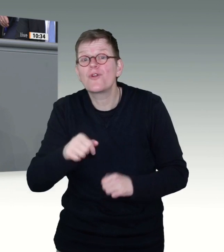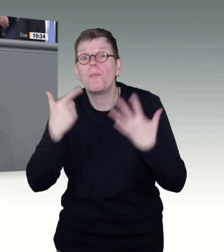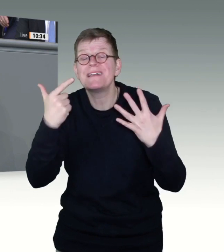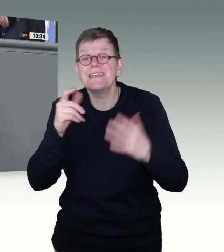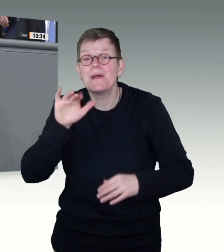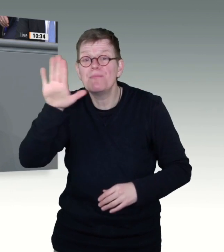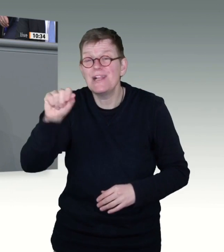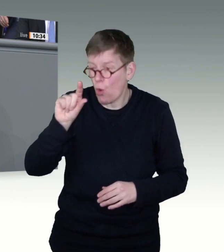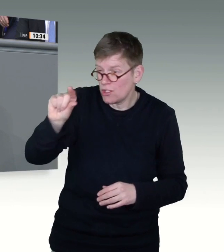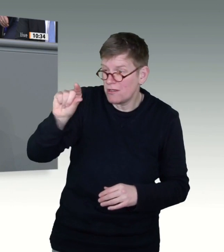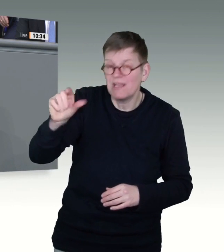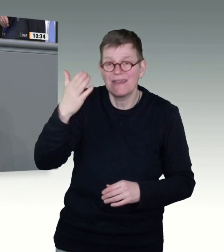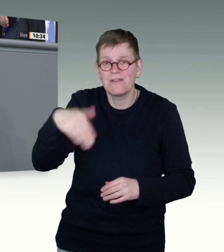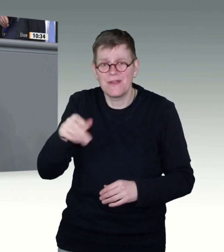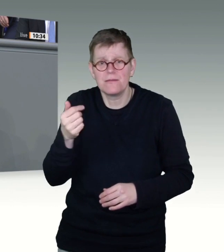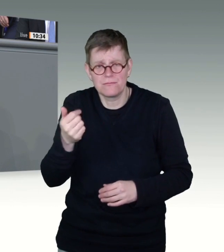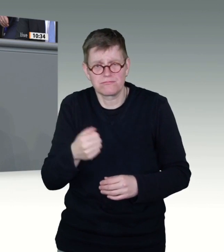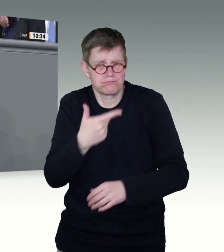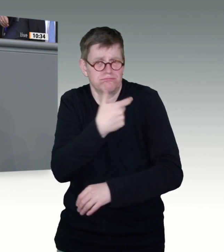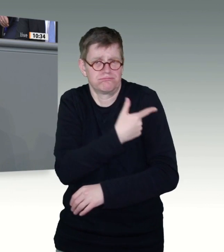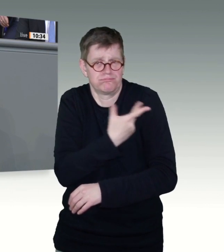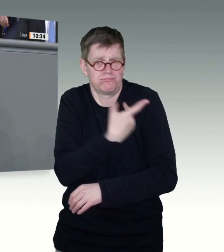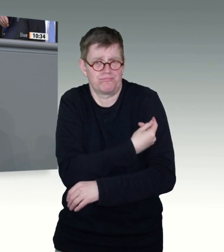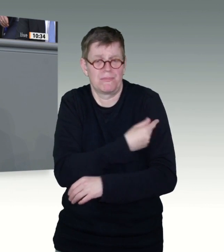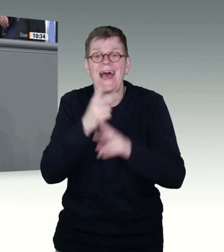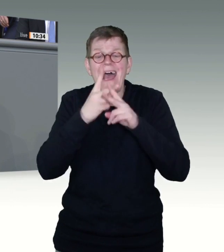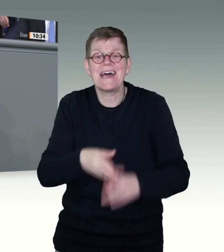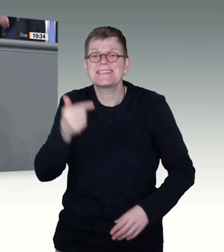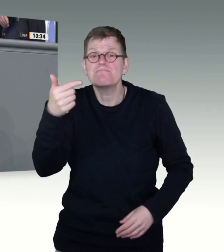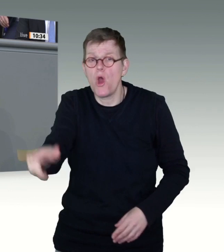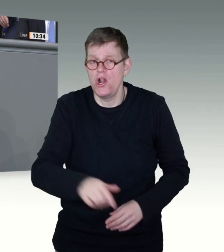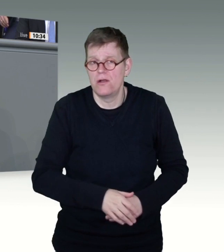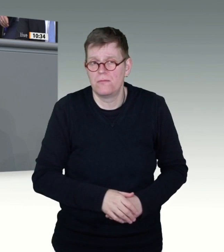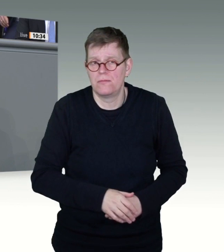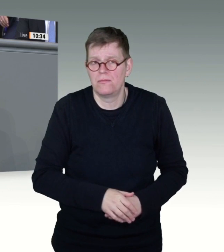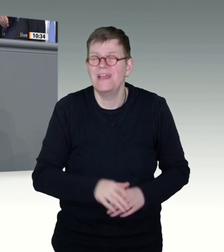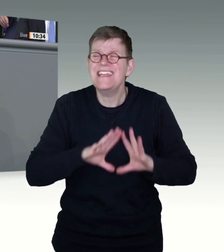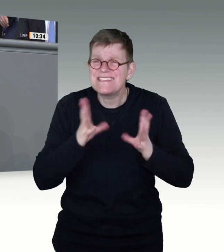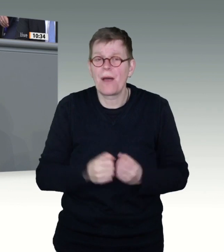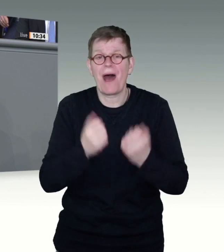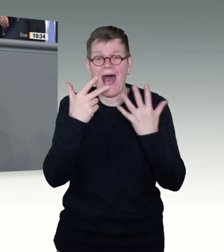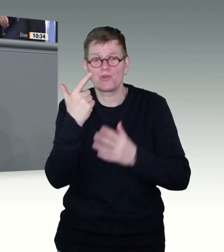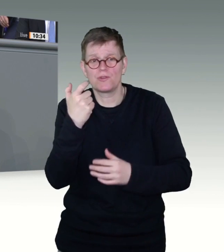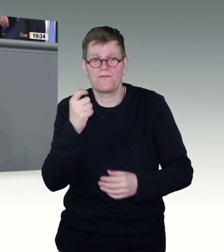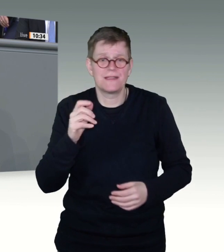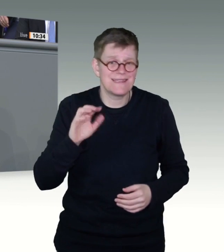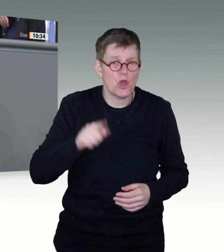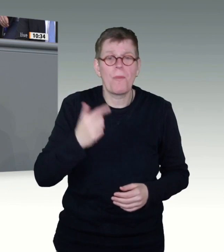Warum? Weil erstens die Bevölkerung nicht gewillt war, als Versuchskaninchen genutzt zu werden. Und zweitens die